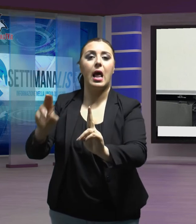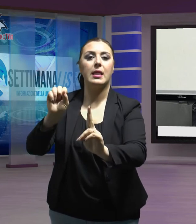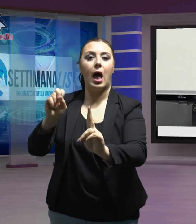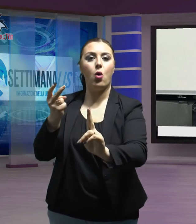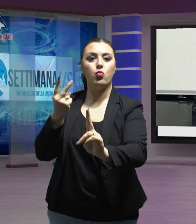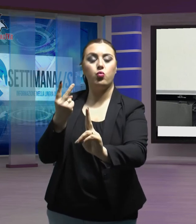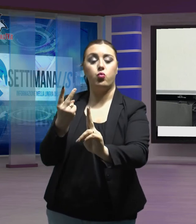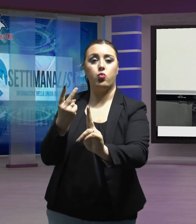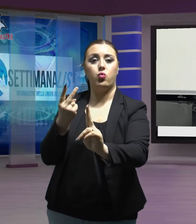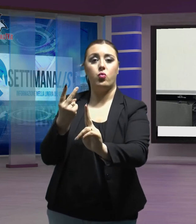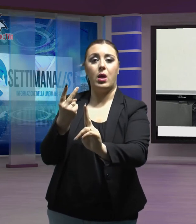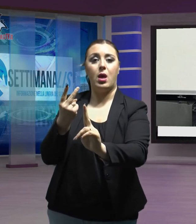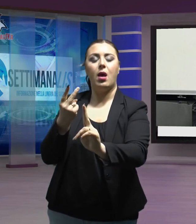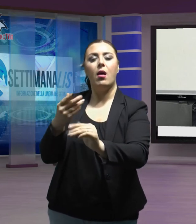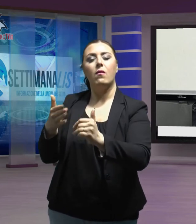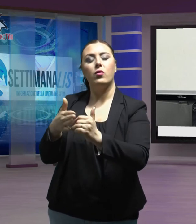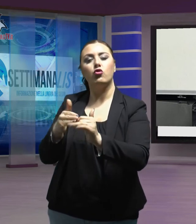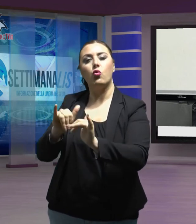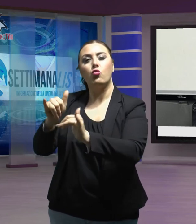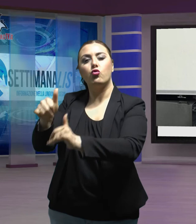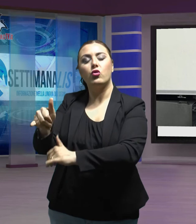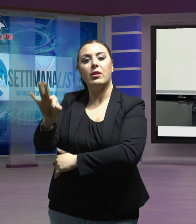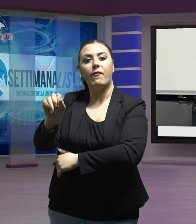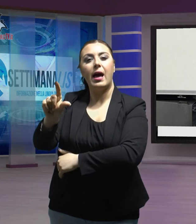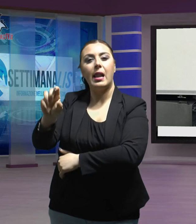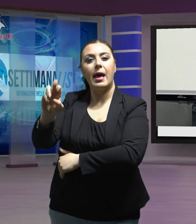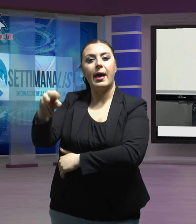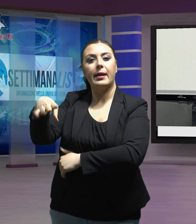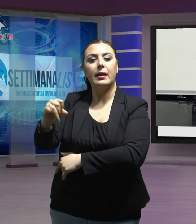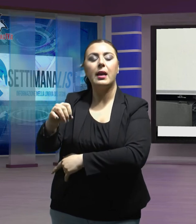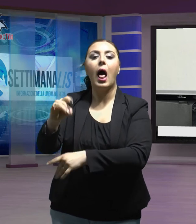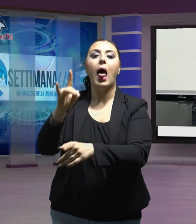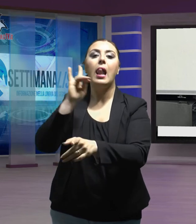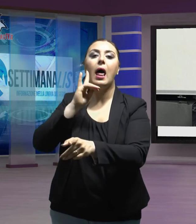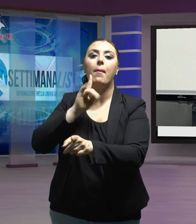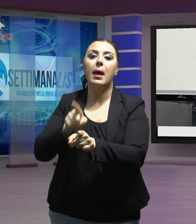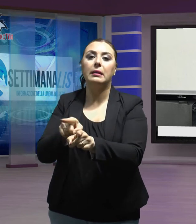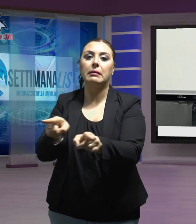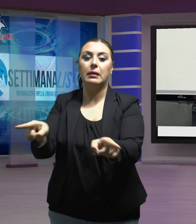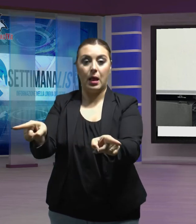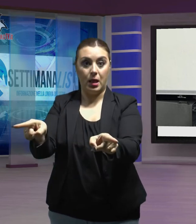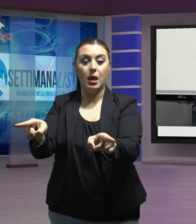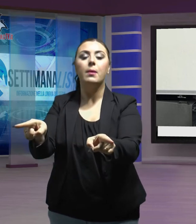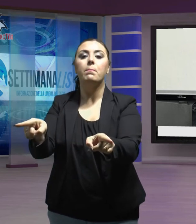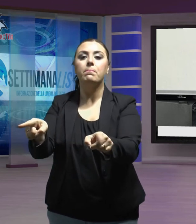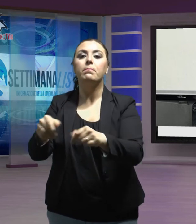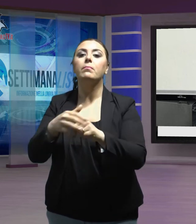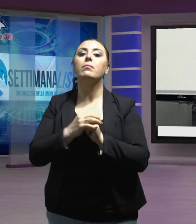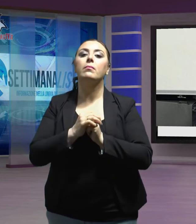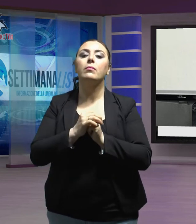tra gli svincoli di Falerna e di Lamezia Terme. Un'auto ha perso